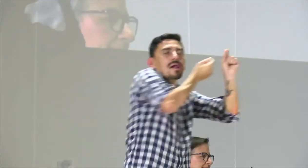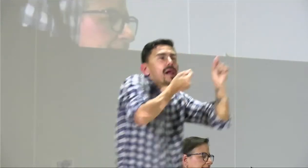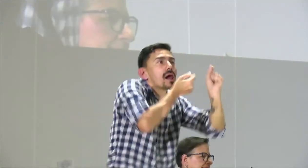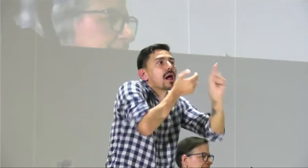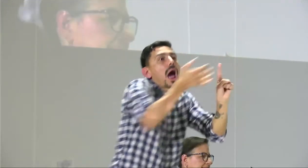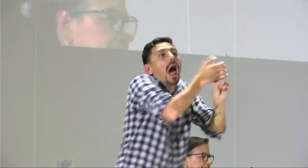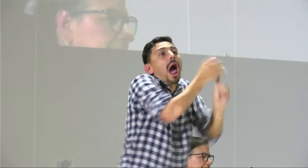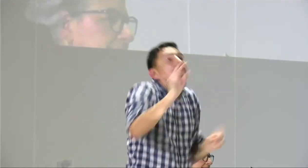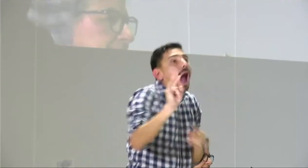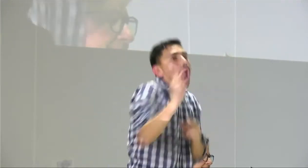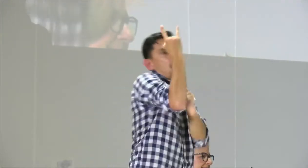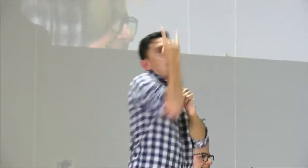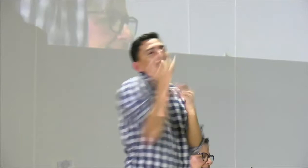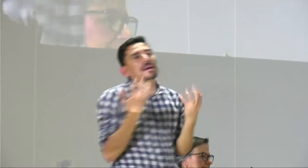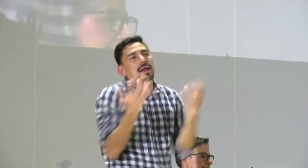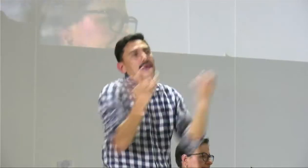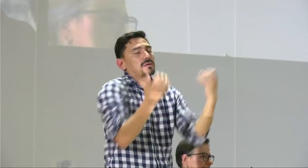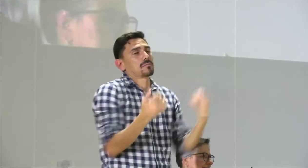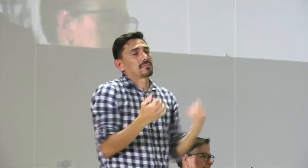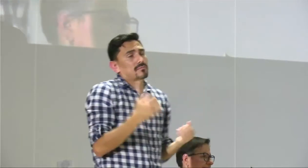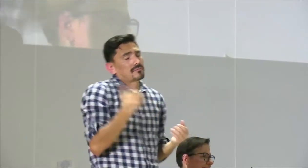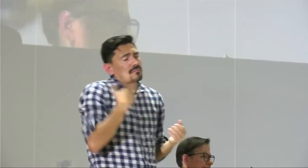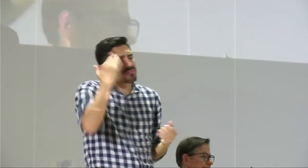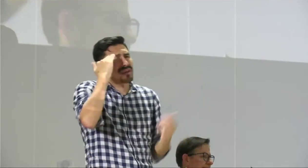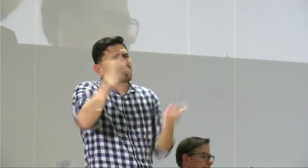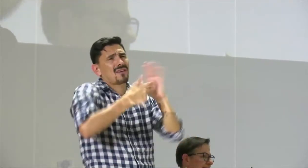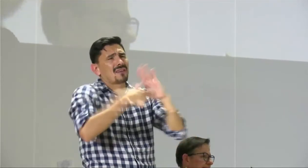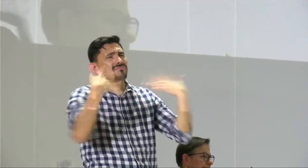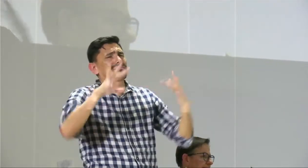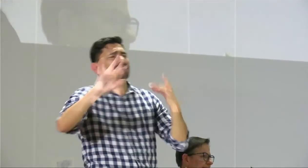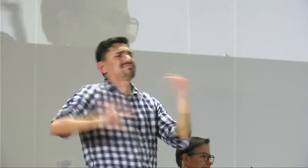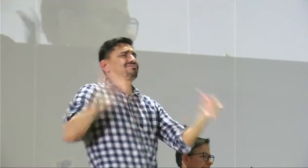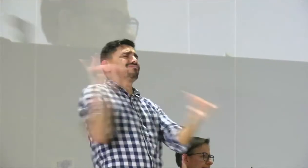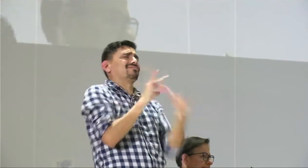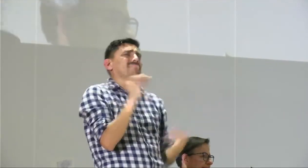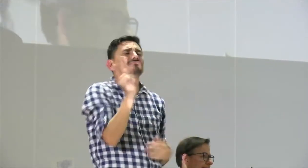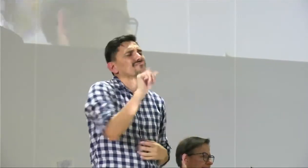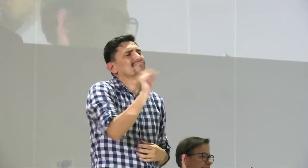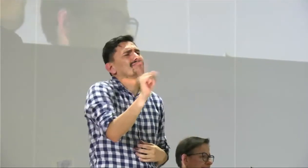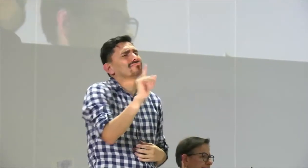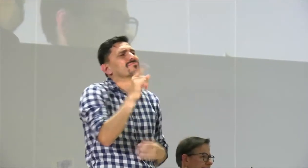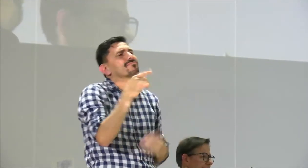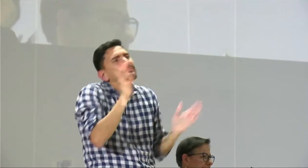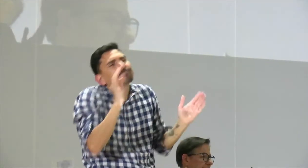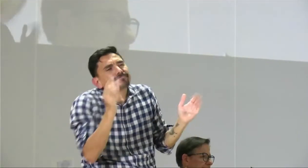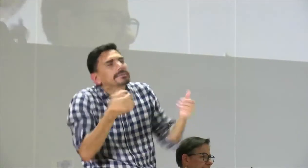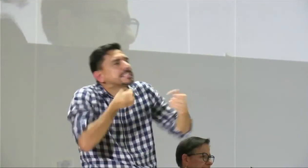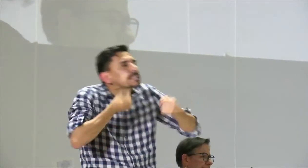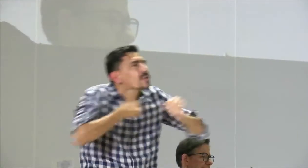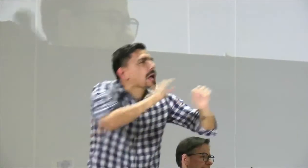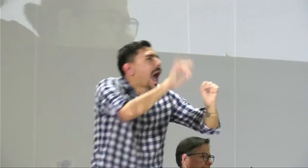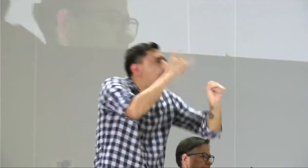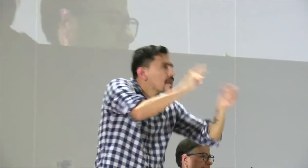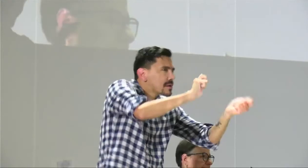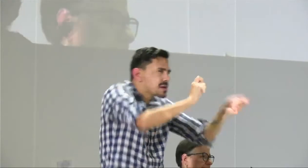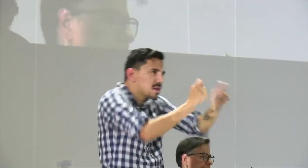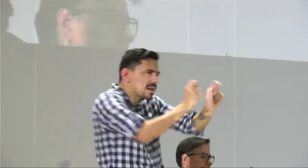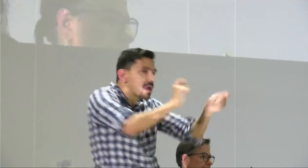se hace pues para llegar a lo que nosotros queremos o deseamos no es fácil seguimos haciendo estos ajustes